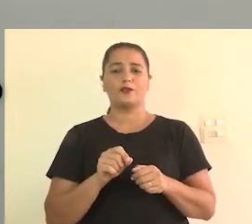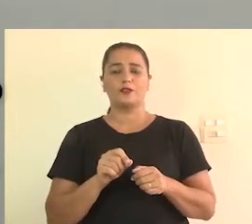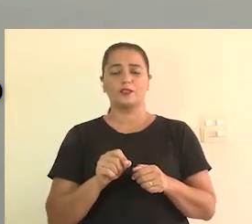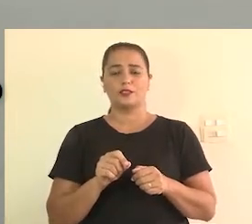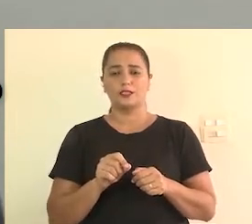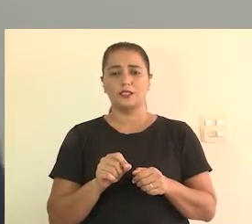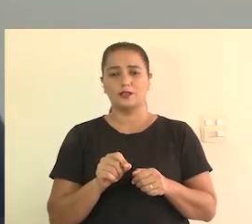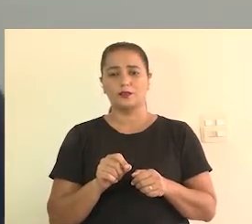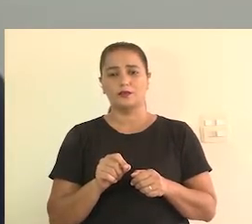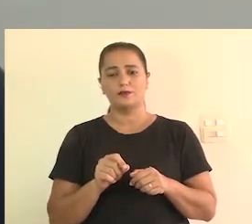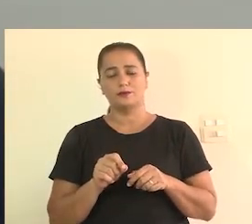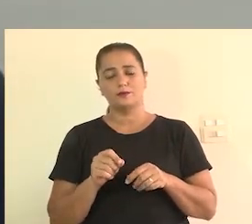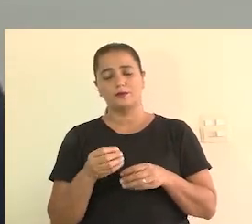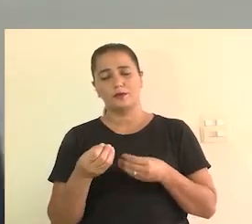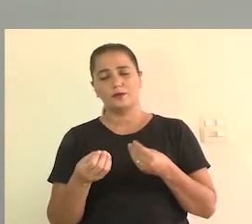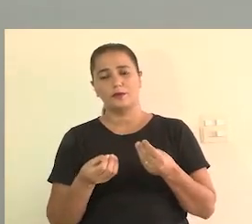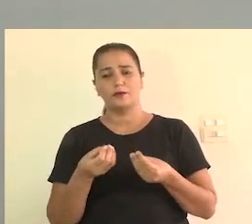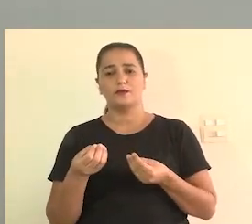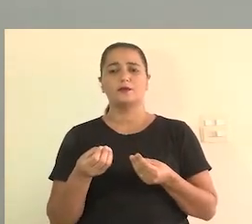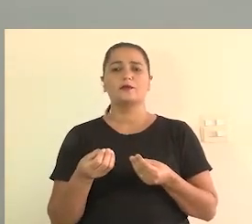evento, né? Então,